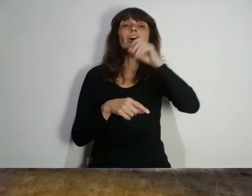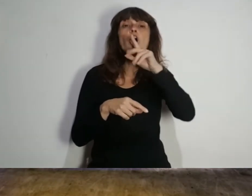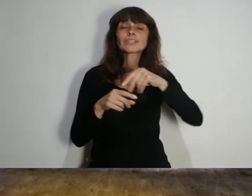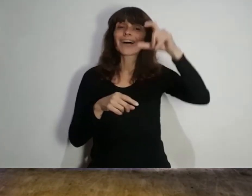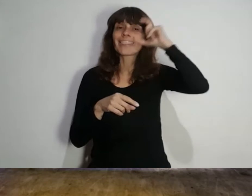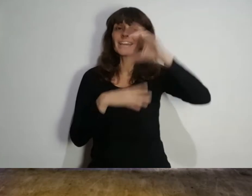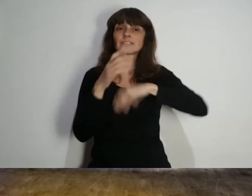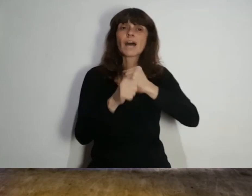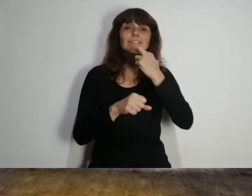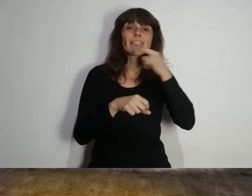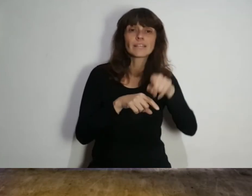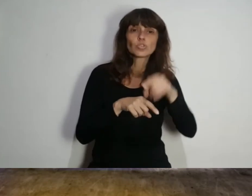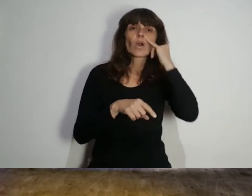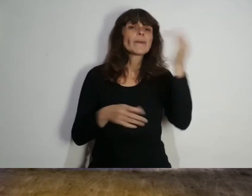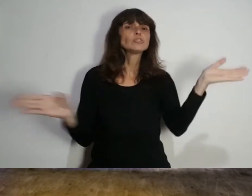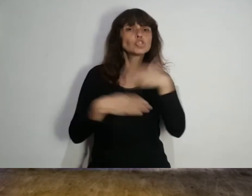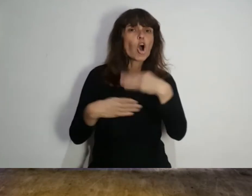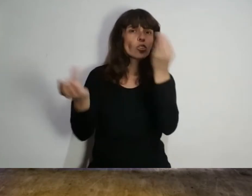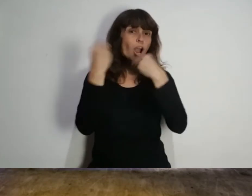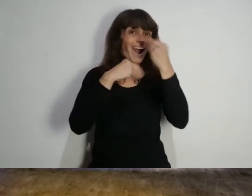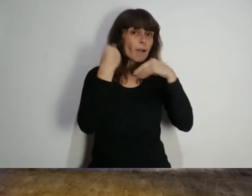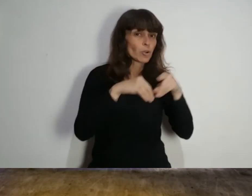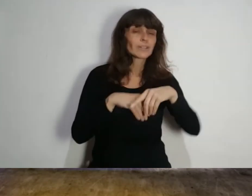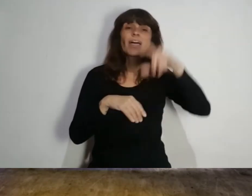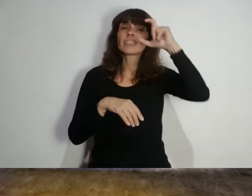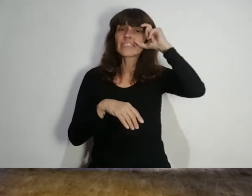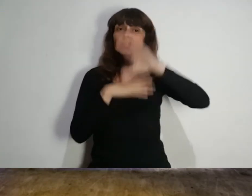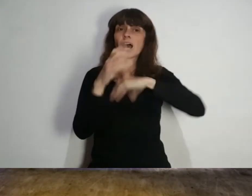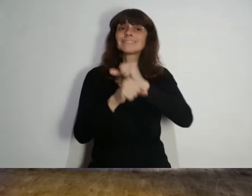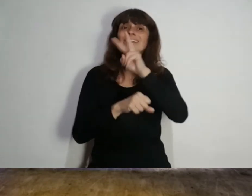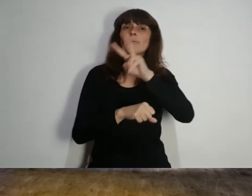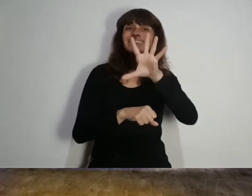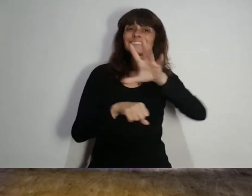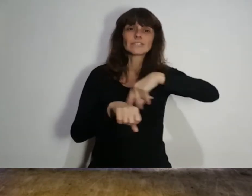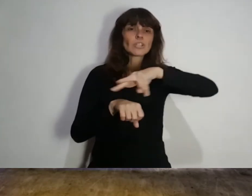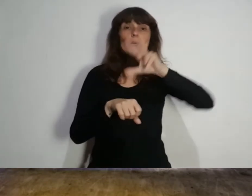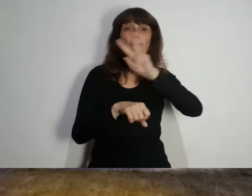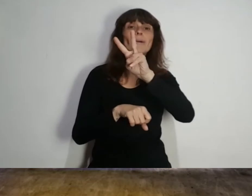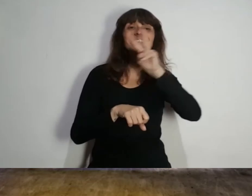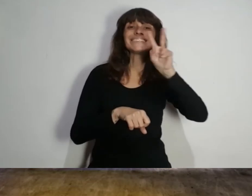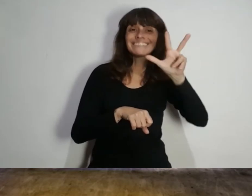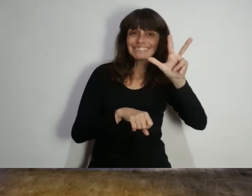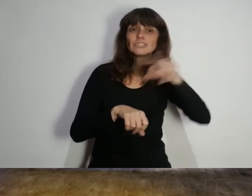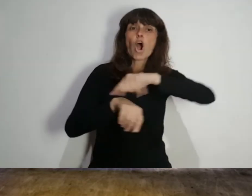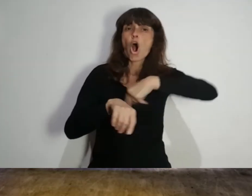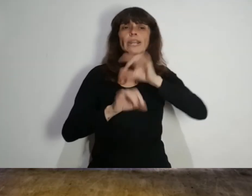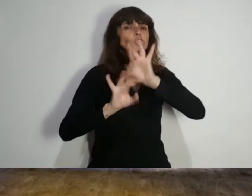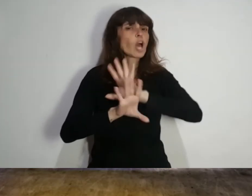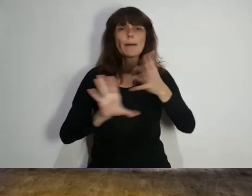de 10 a 19 y en todos los casos la Gastronomía de 10 a 23 pero solo para llevar o